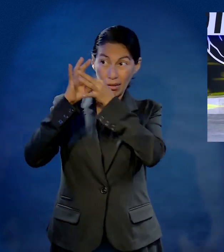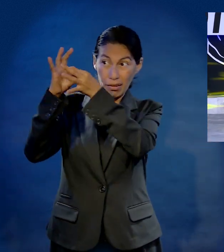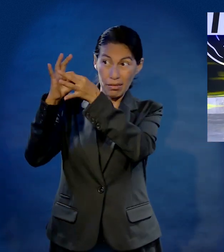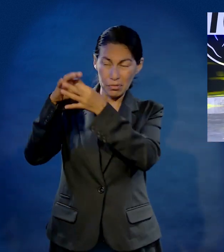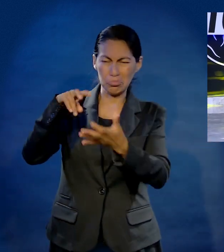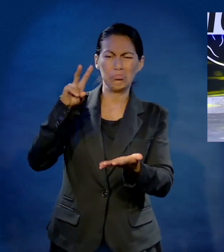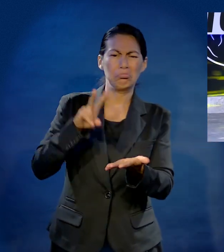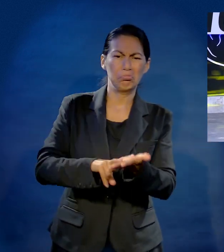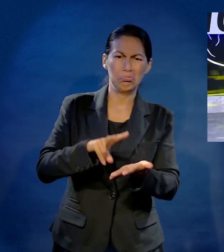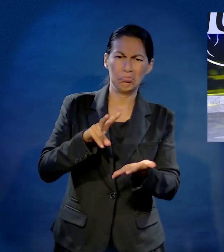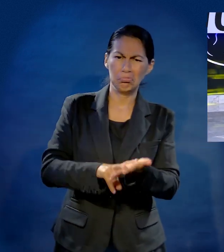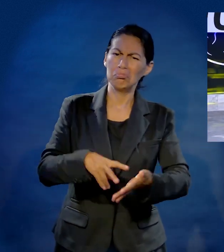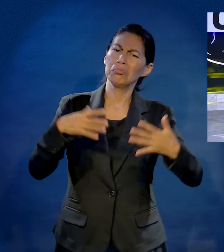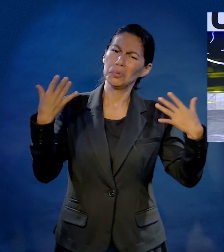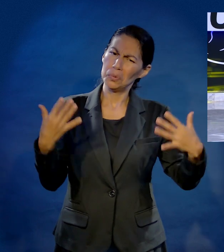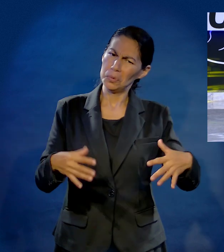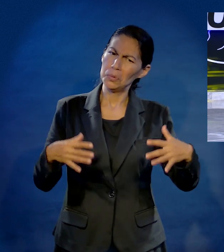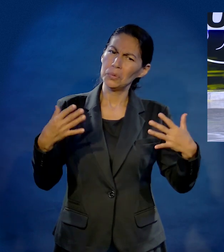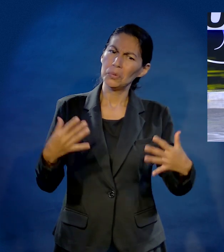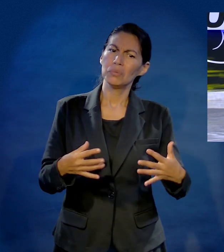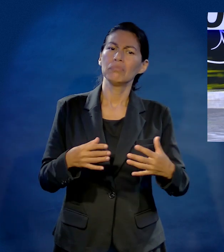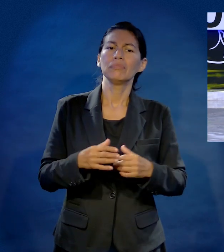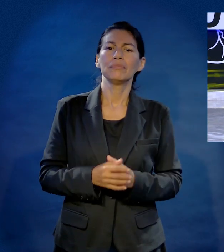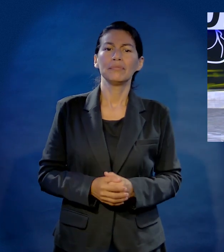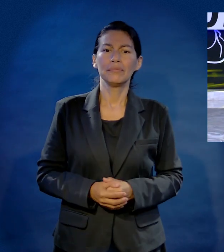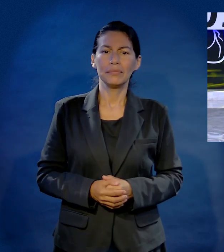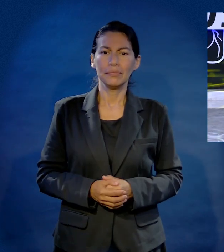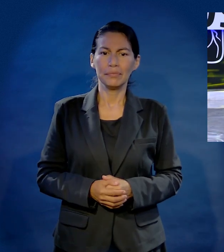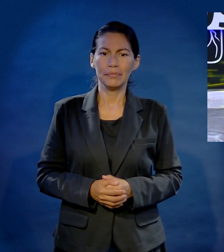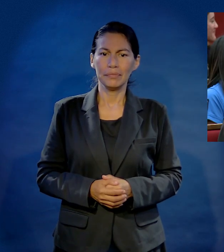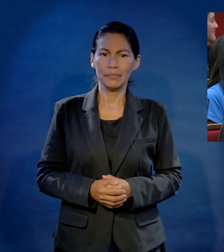vales mucho en Cristo. Dígale así al de al lado, vales mucho en Cristo.